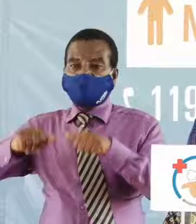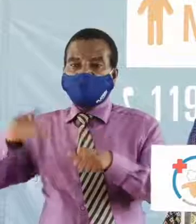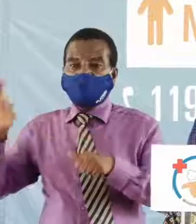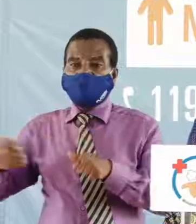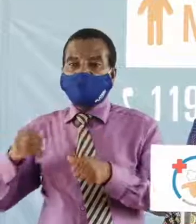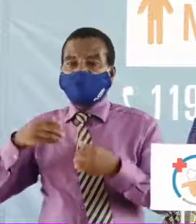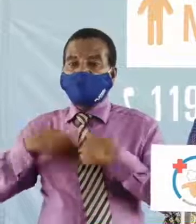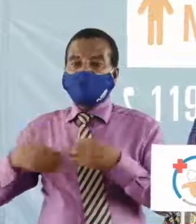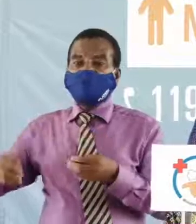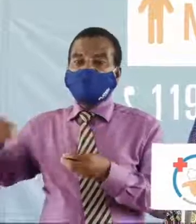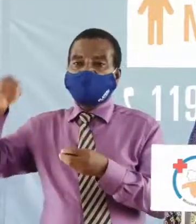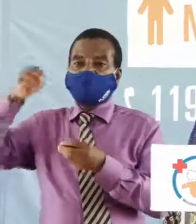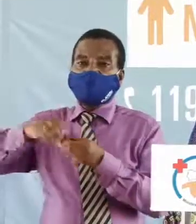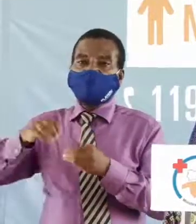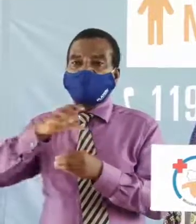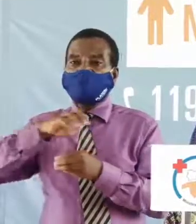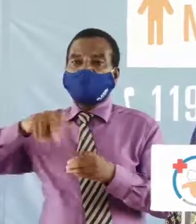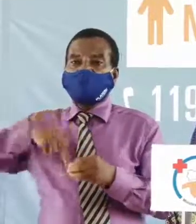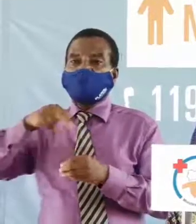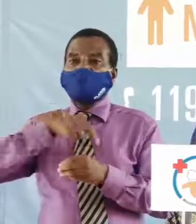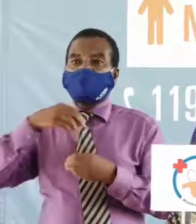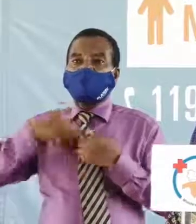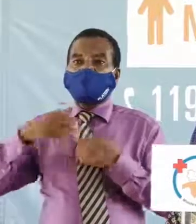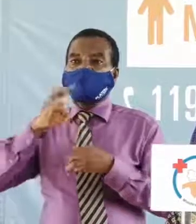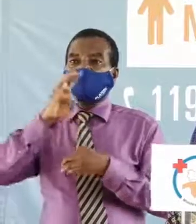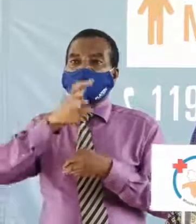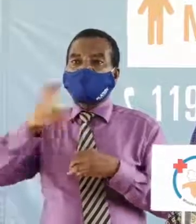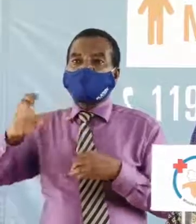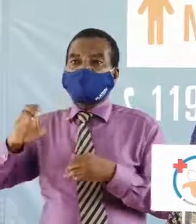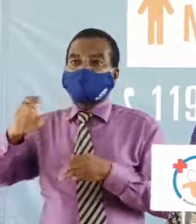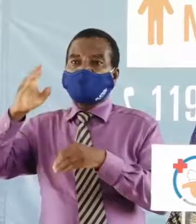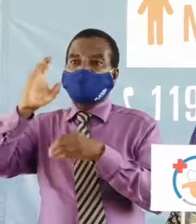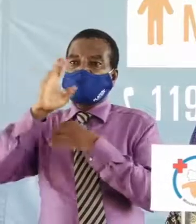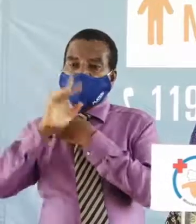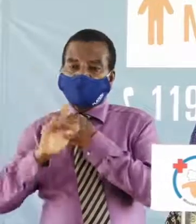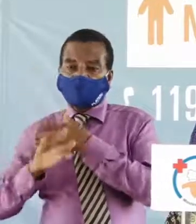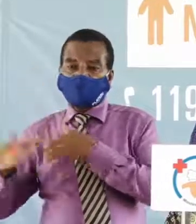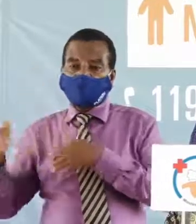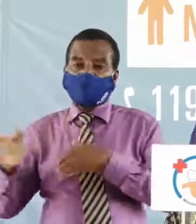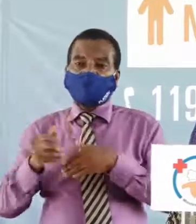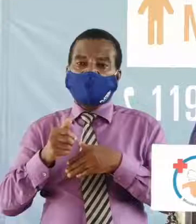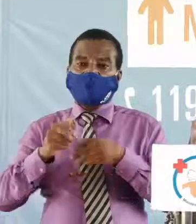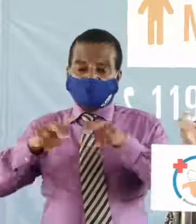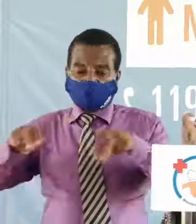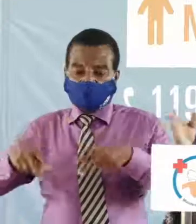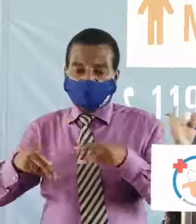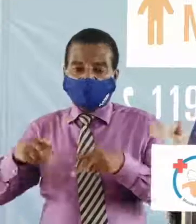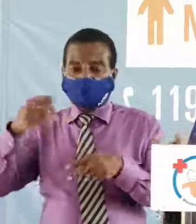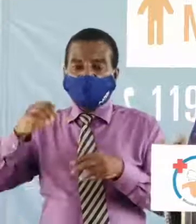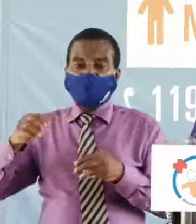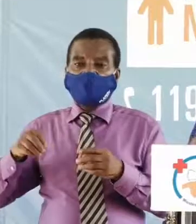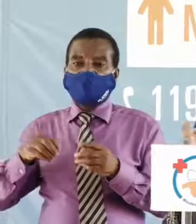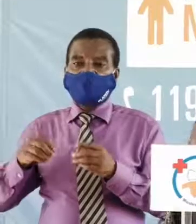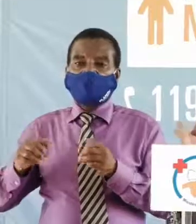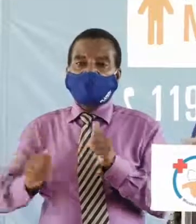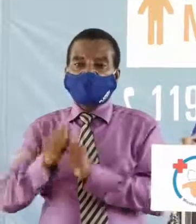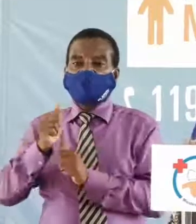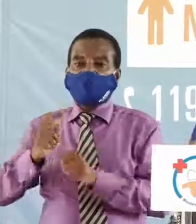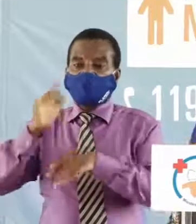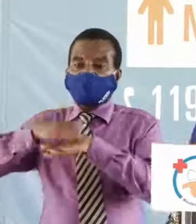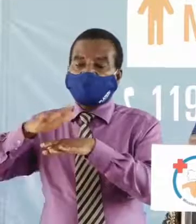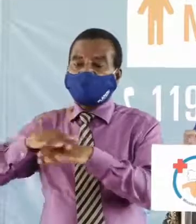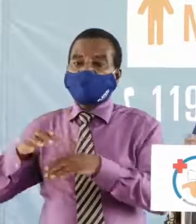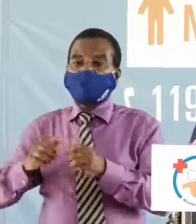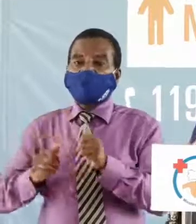ont augmenté nous sommes à 700 prélèvements nous avons atteint le midi donc plus on dépiste plus